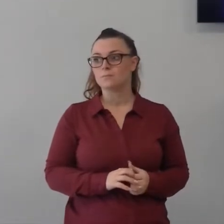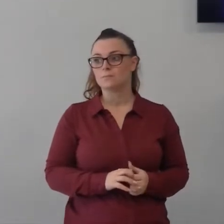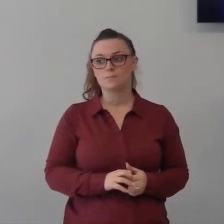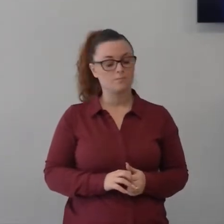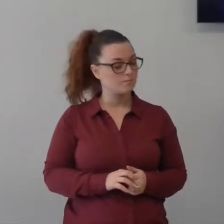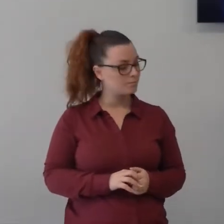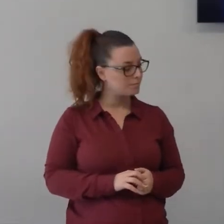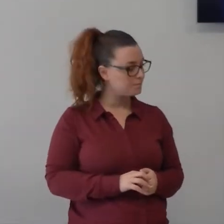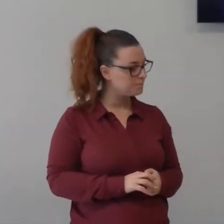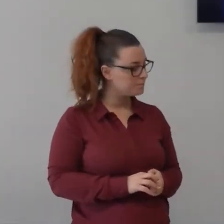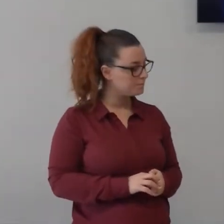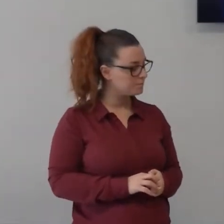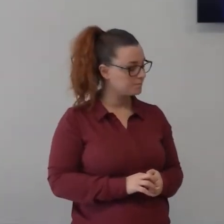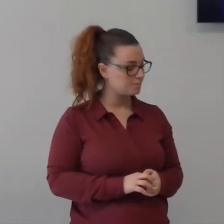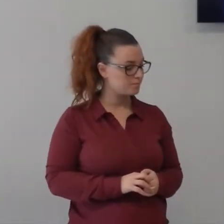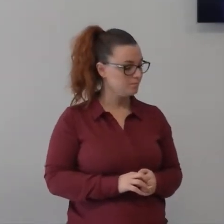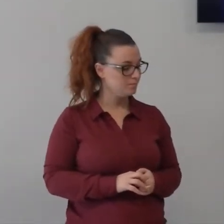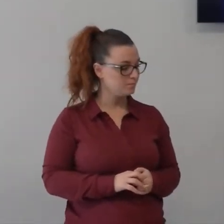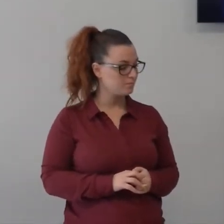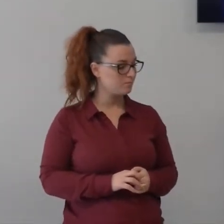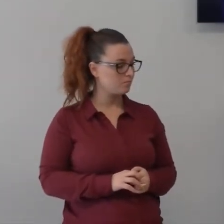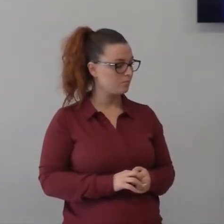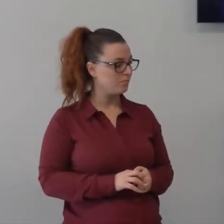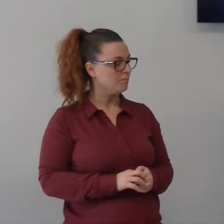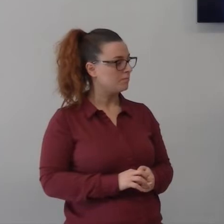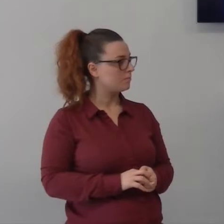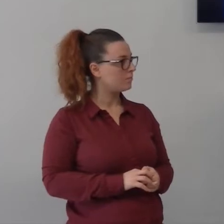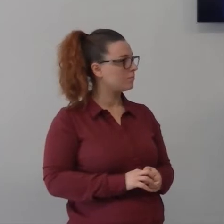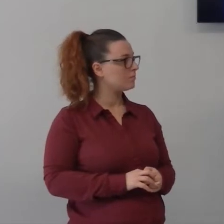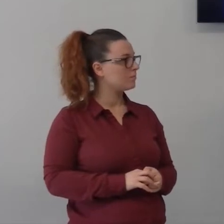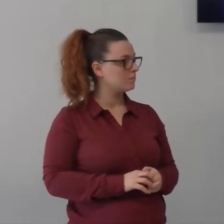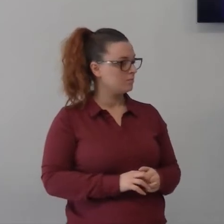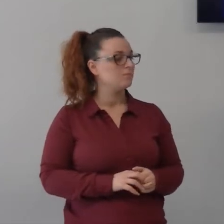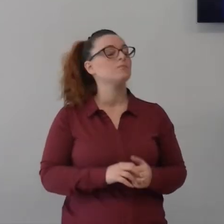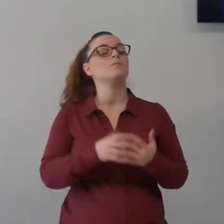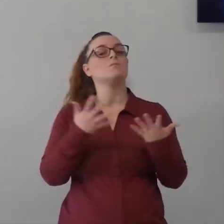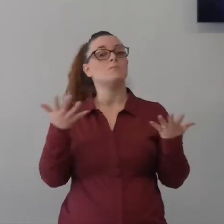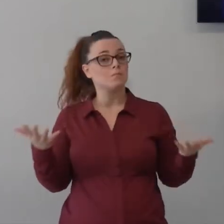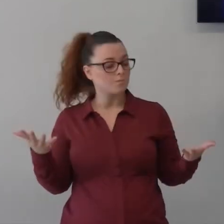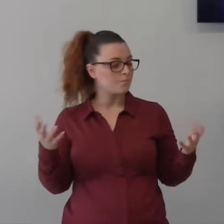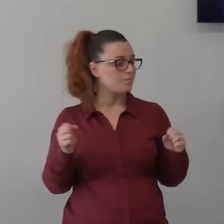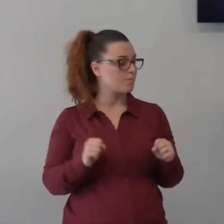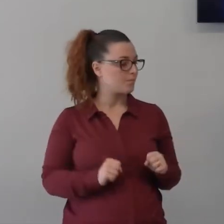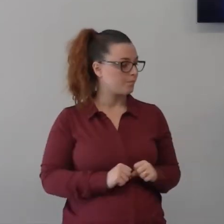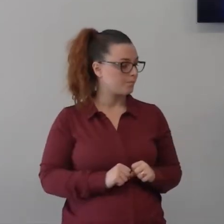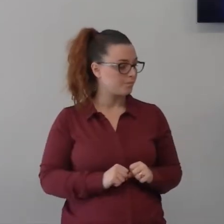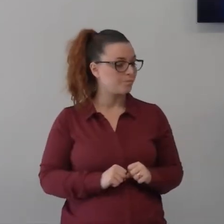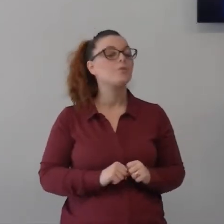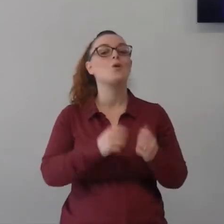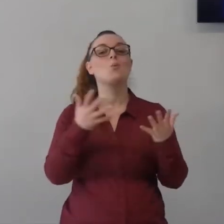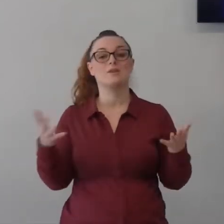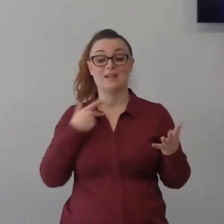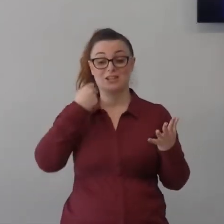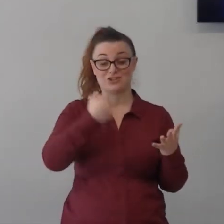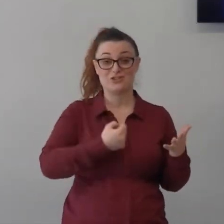avendo fatto molte molte di loro avendo seguito Gesù avevano lasciato il loro lavoro